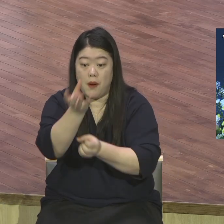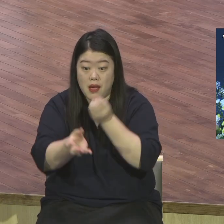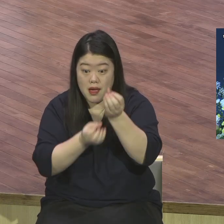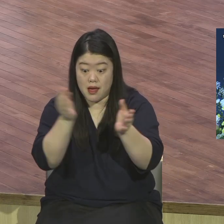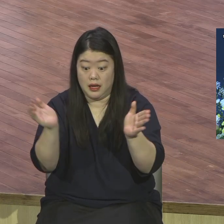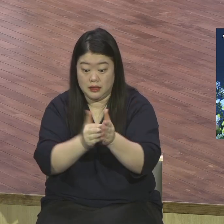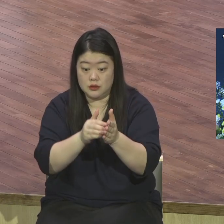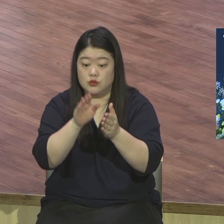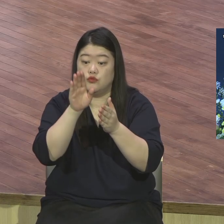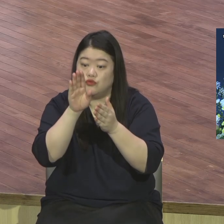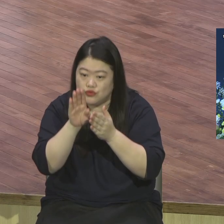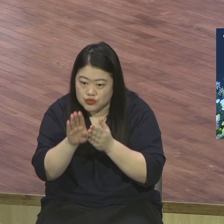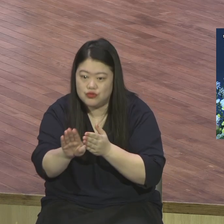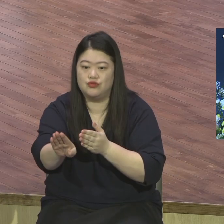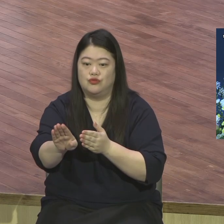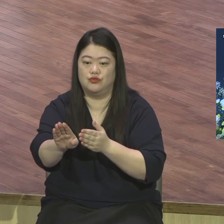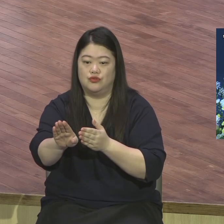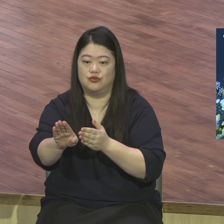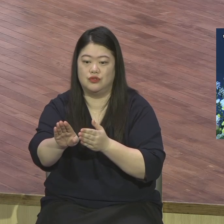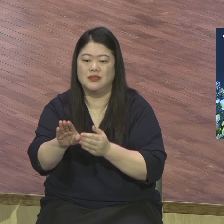신앙생활 시작되는 거예요